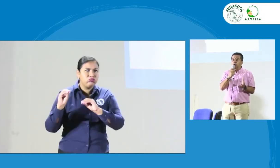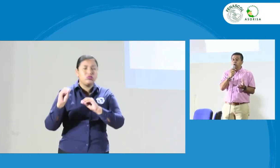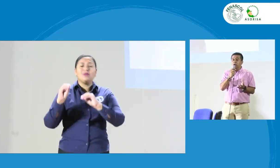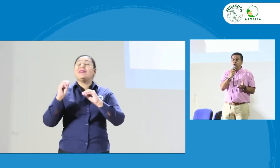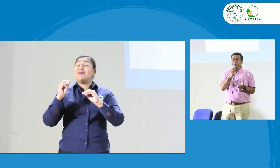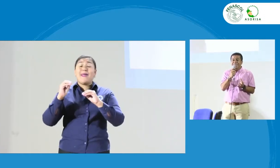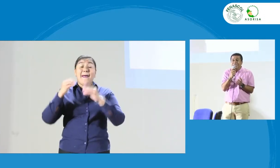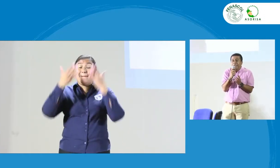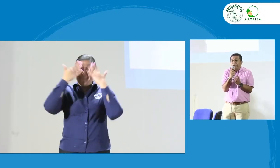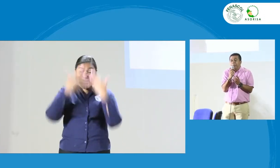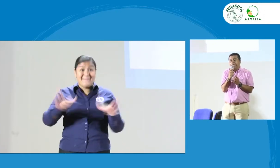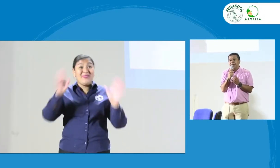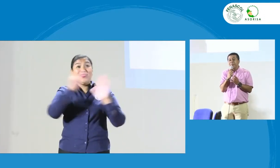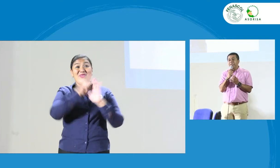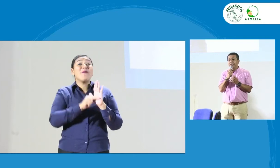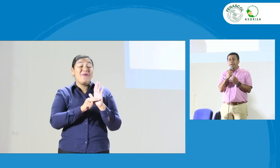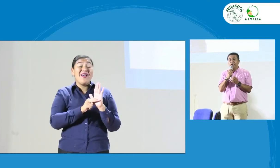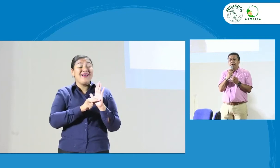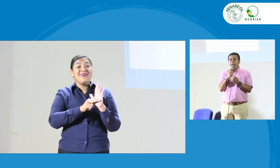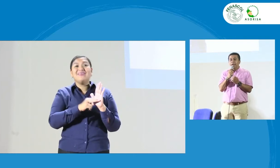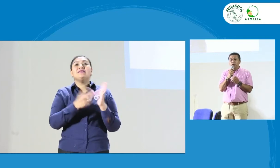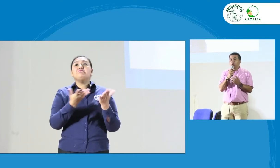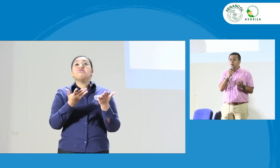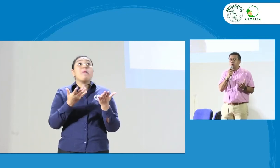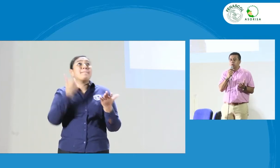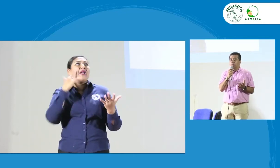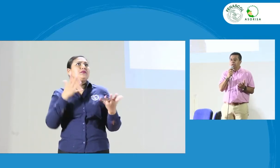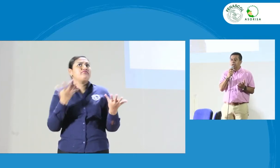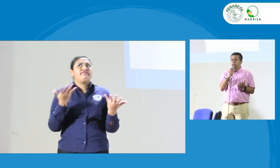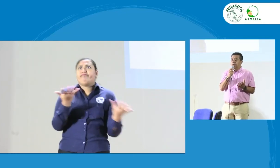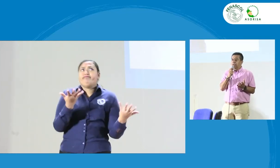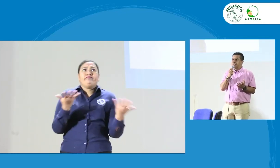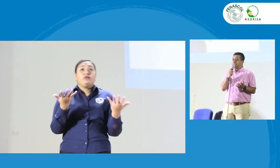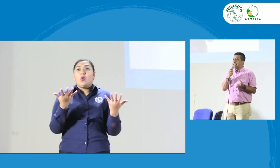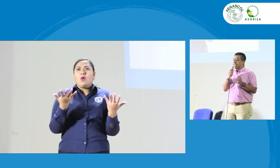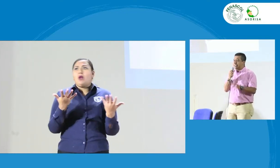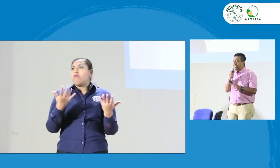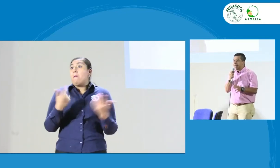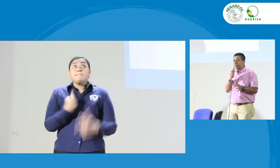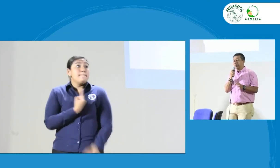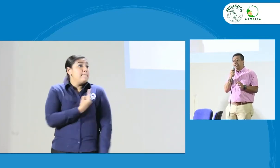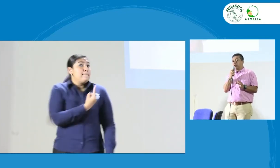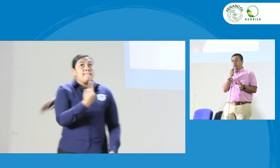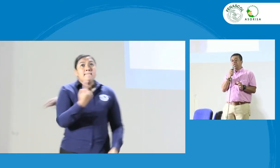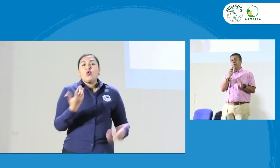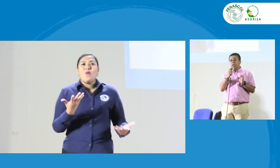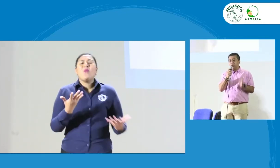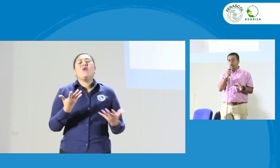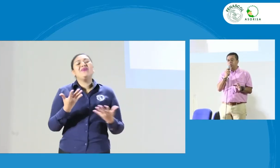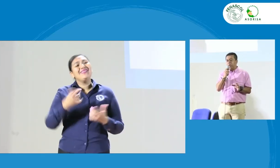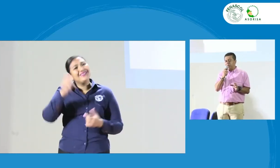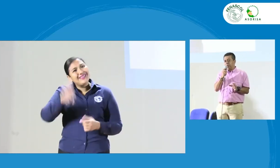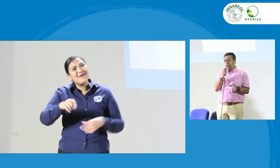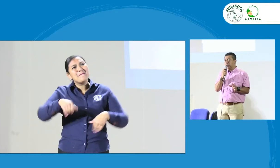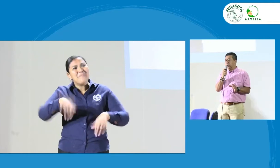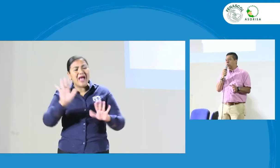y de no conocer mucho, se ven prácticamente solos. Entonces se necesita realmente como ese mayor